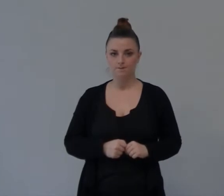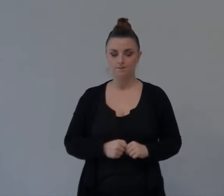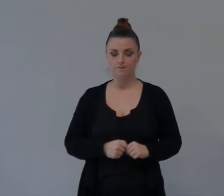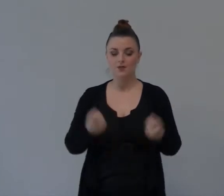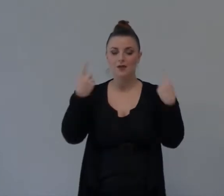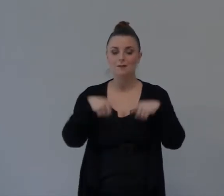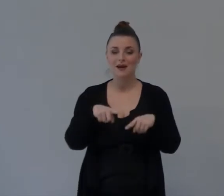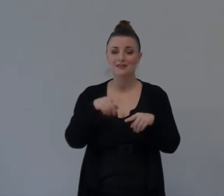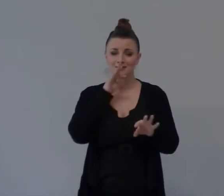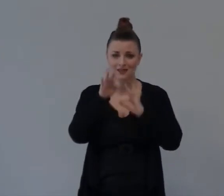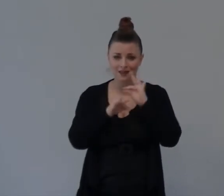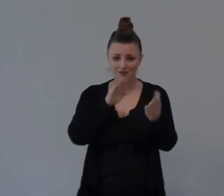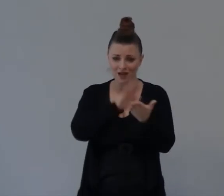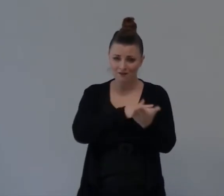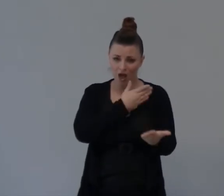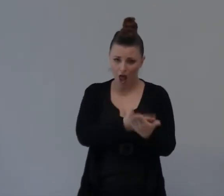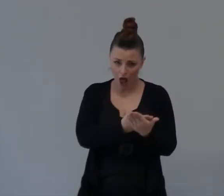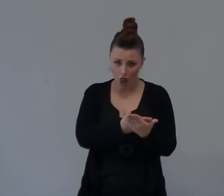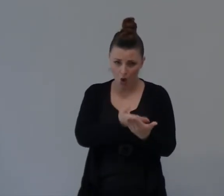È una Questione Di Dove Sei